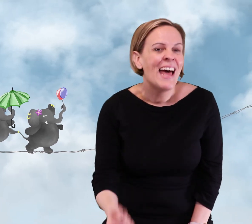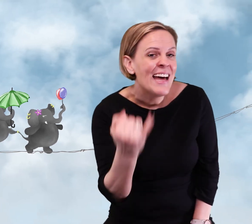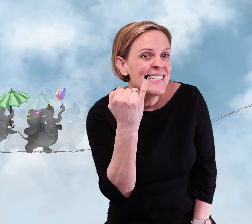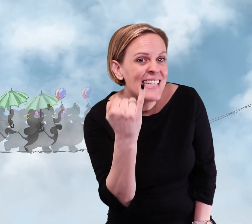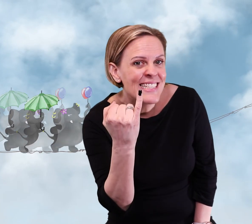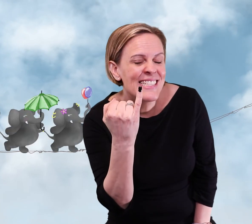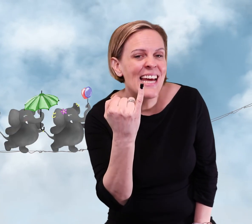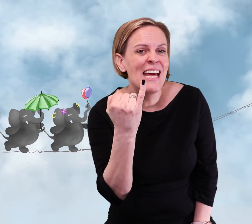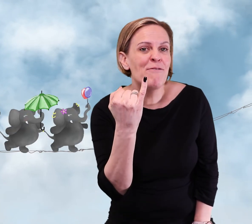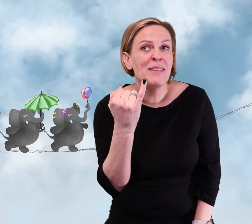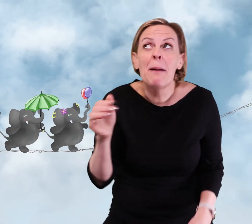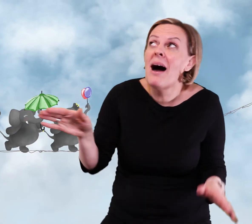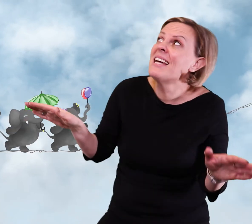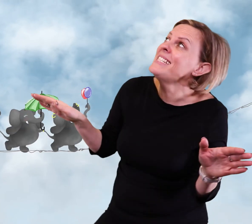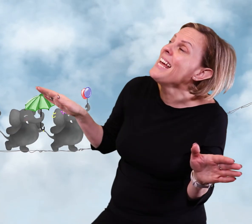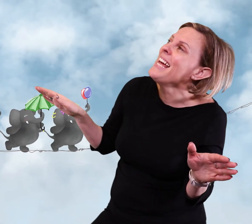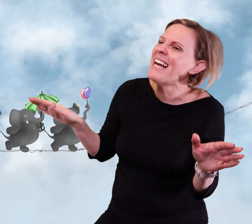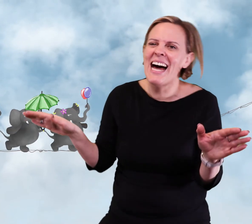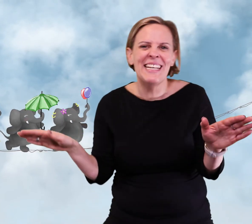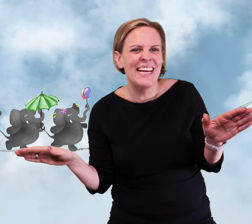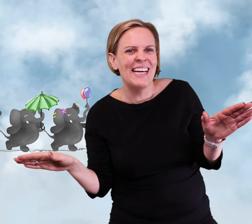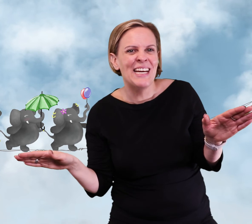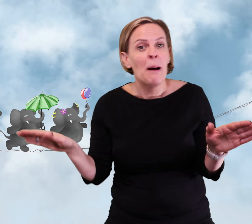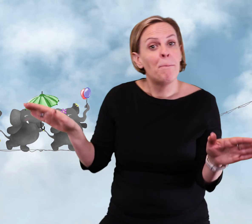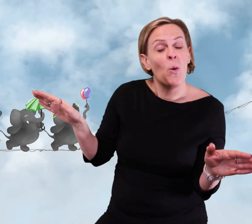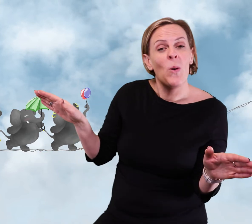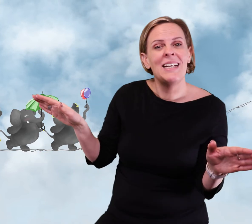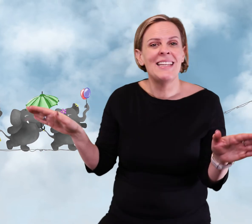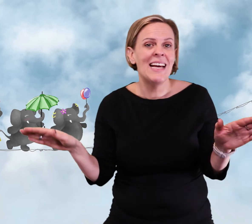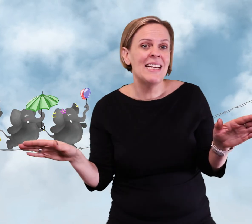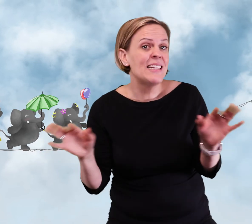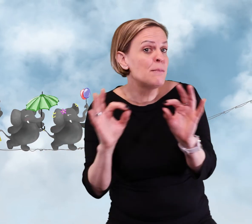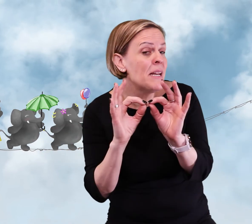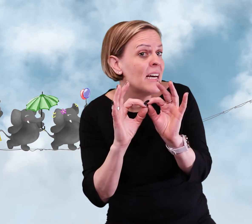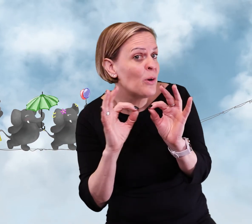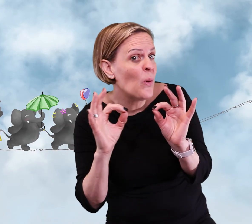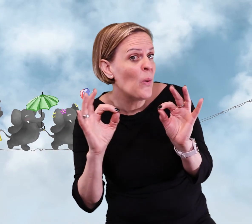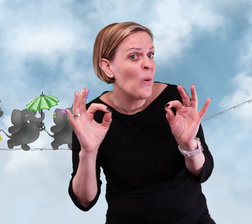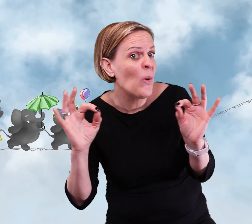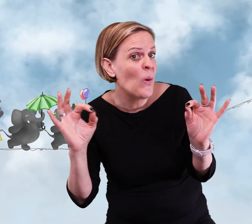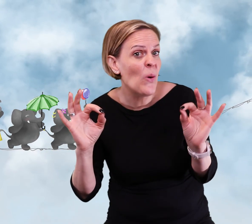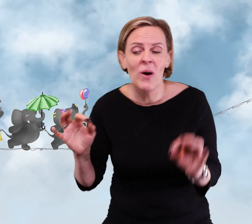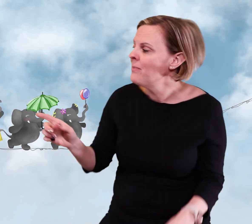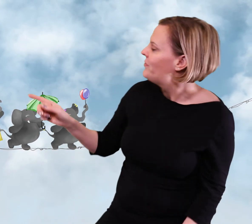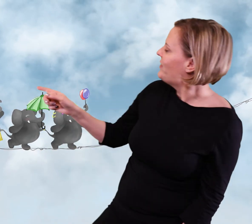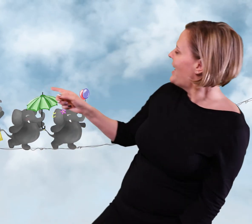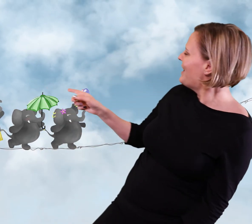Sex elefant balanserade På en liten liten spindeltråd Det